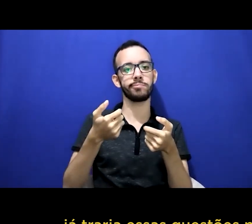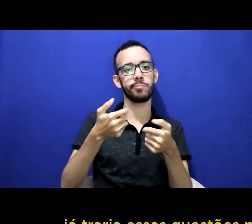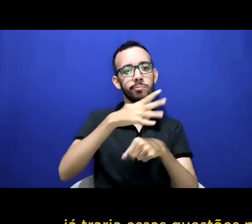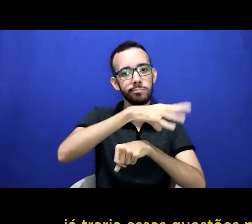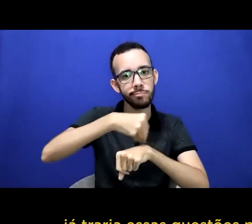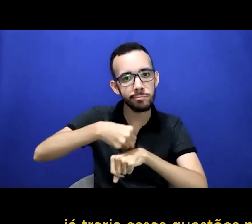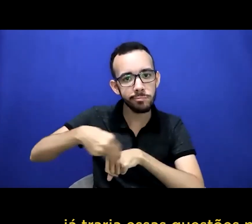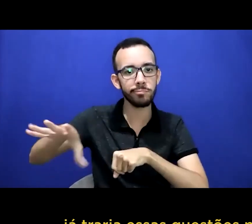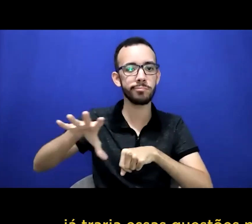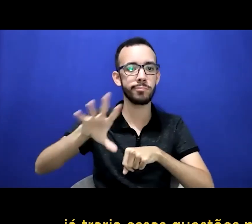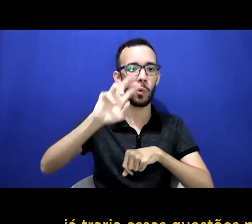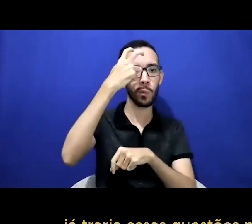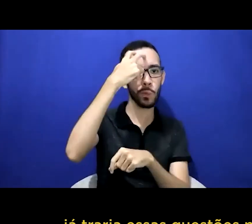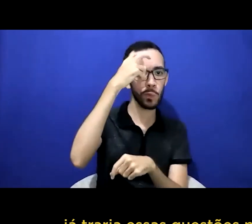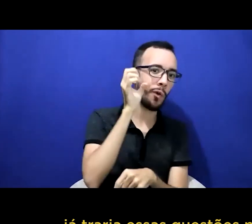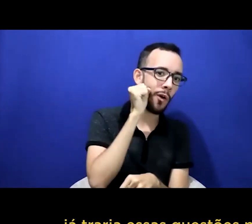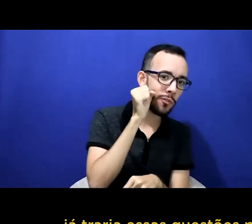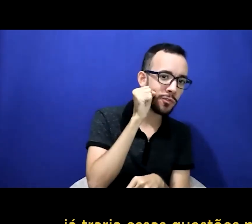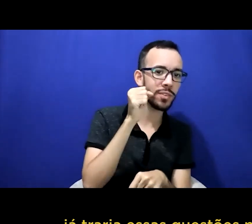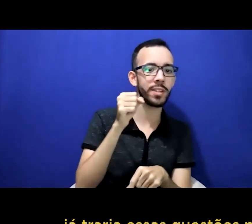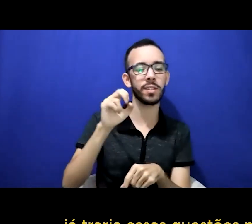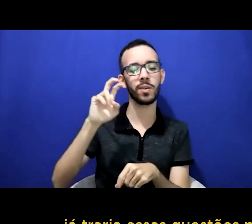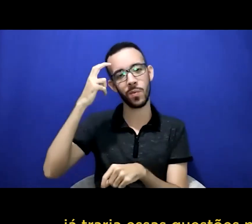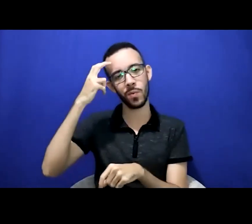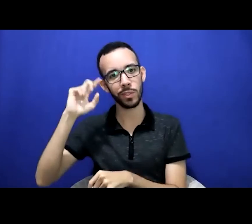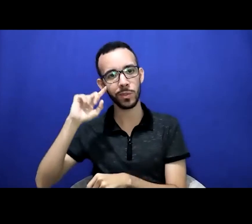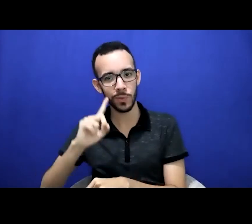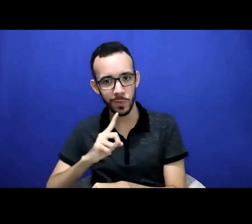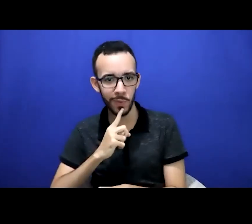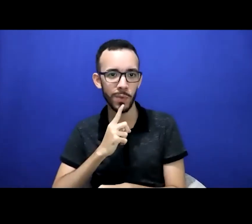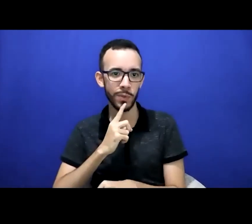para dentro do evento e mais qualidade.